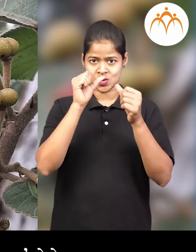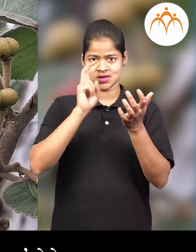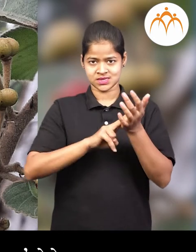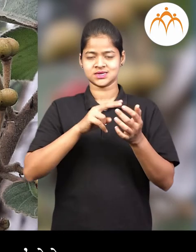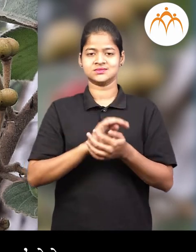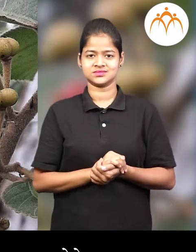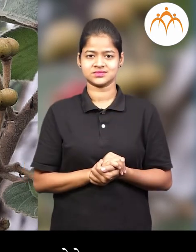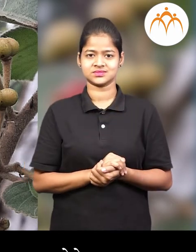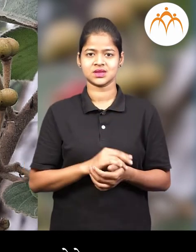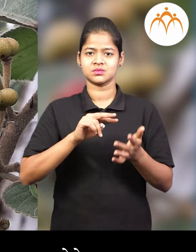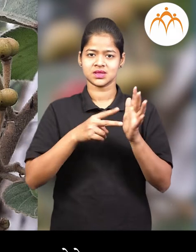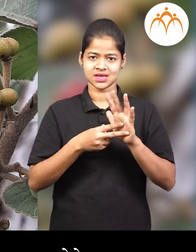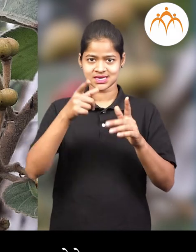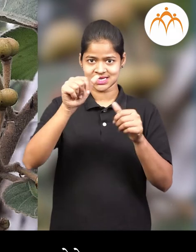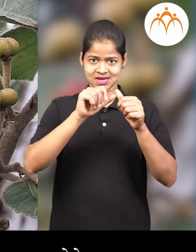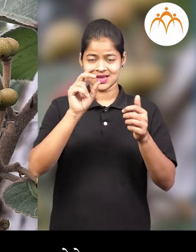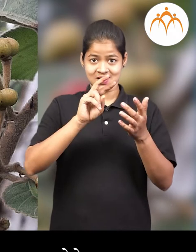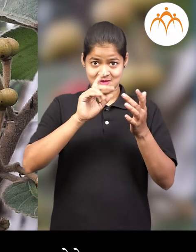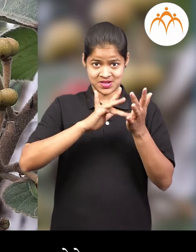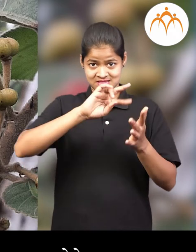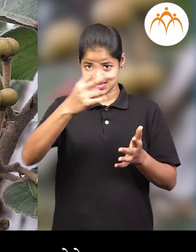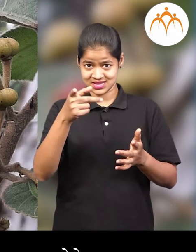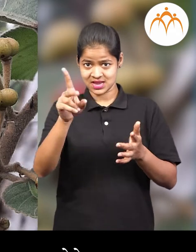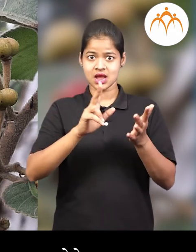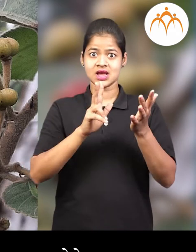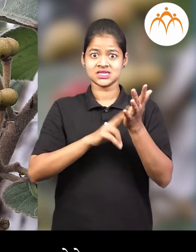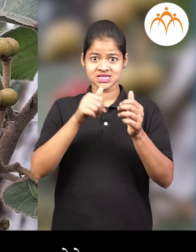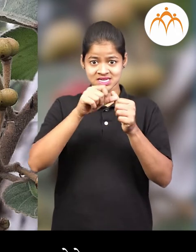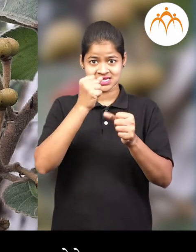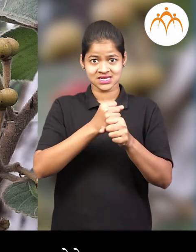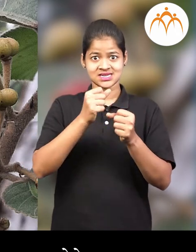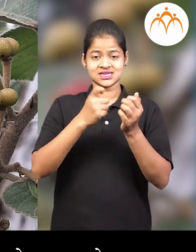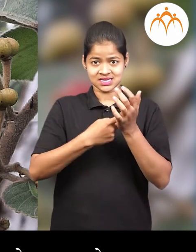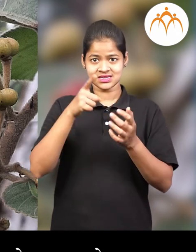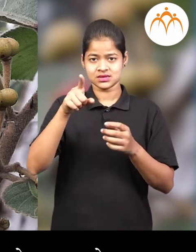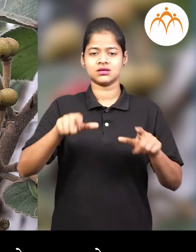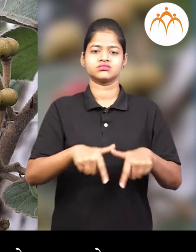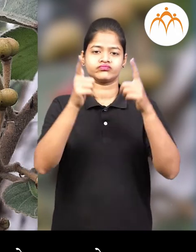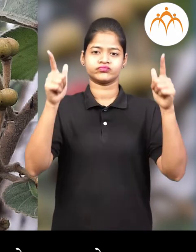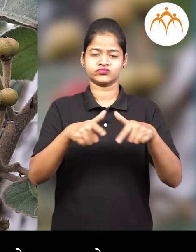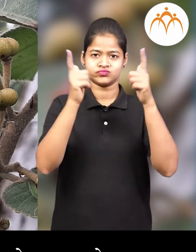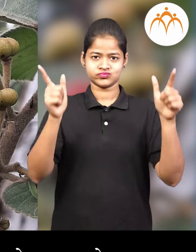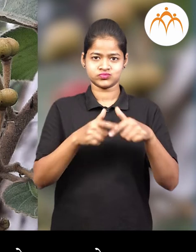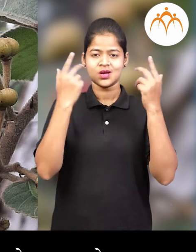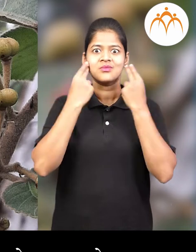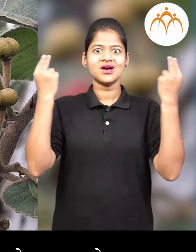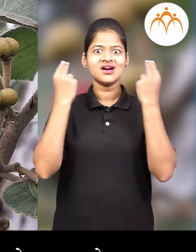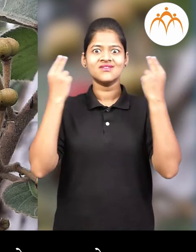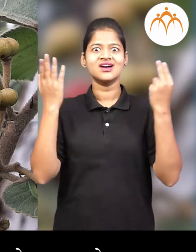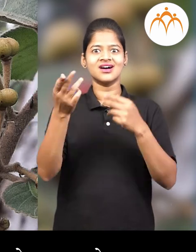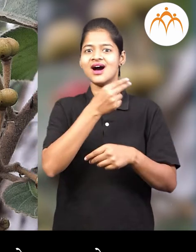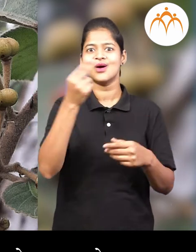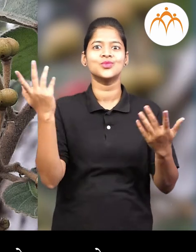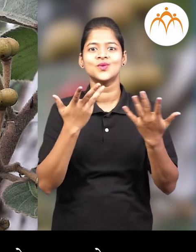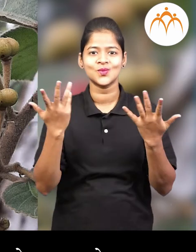इथे धामन नावाचे व्रुक्ष मुबलक प्रमानात होते त्या मुले यागावाला धामन